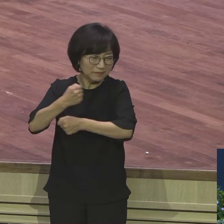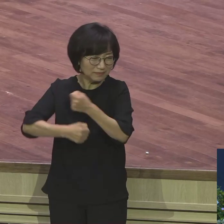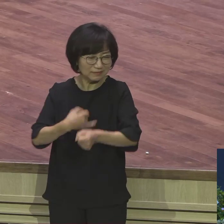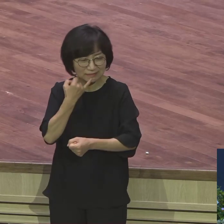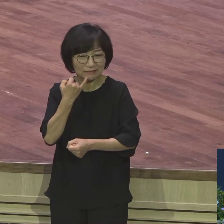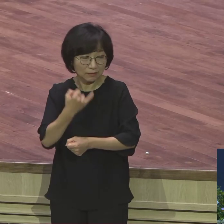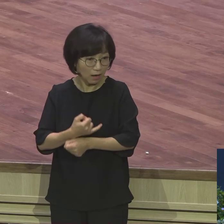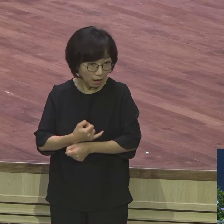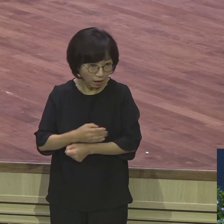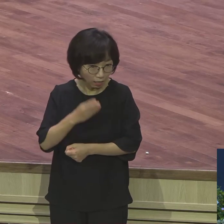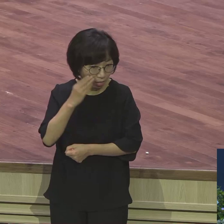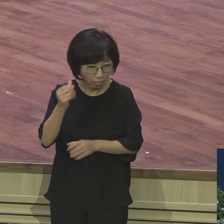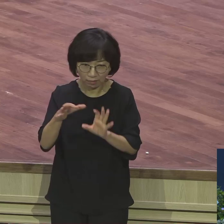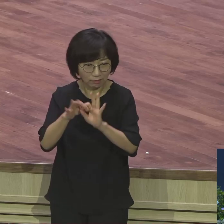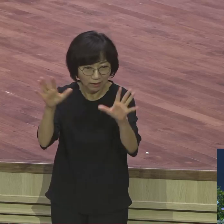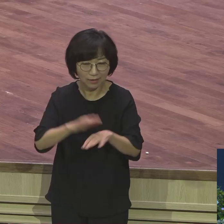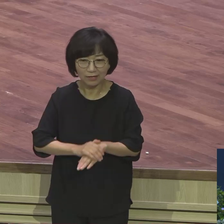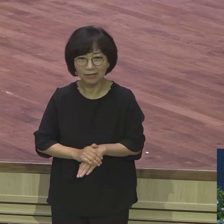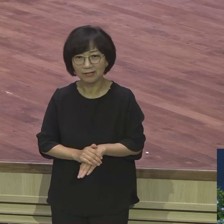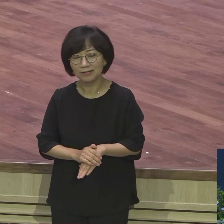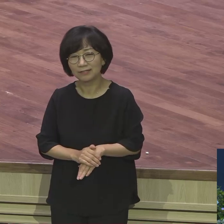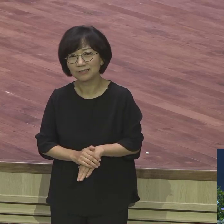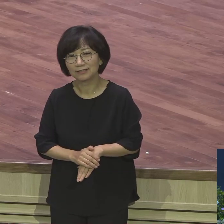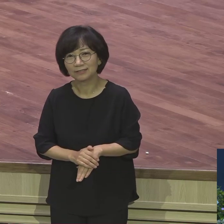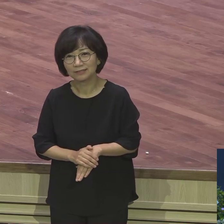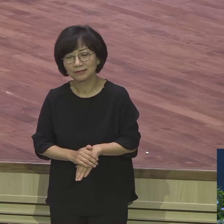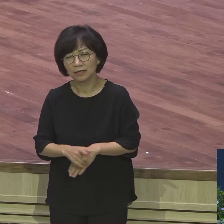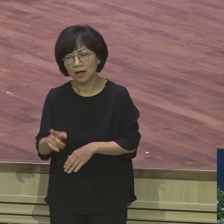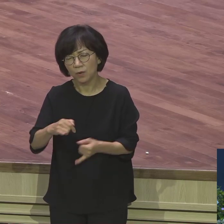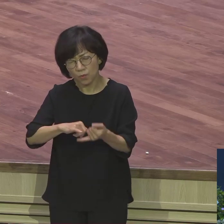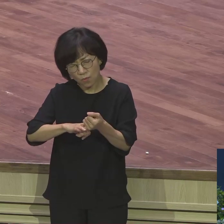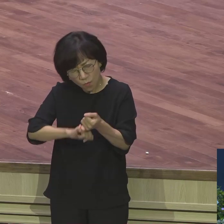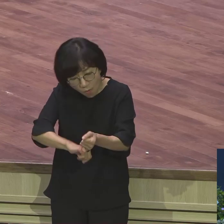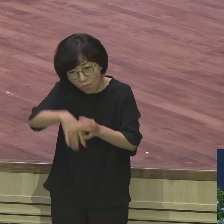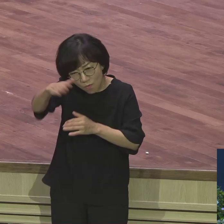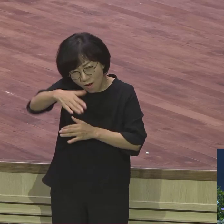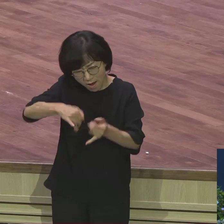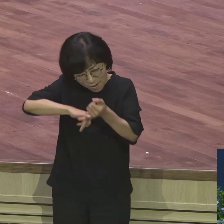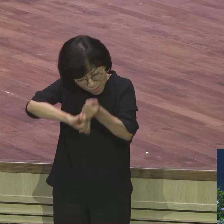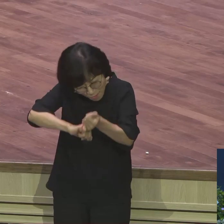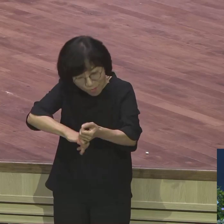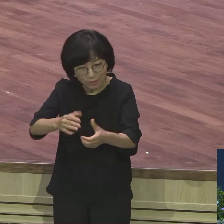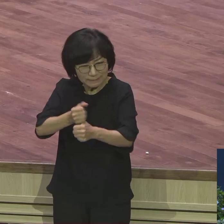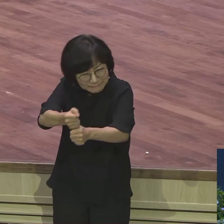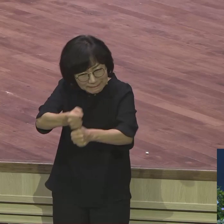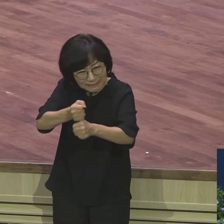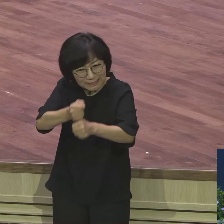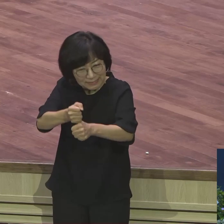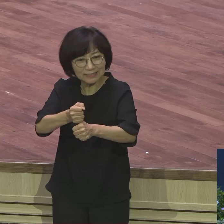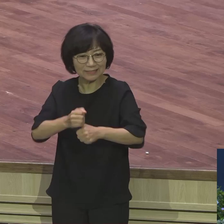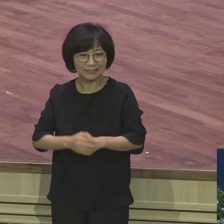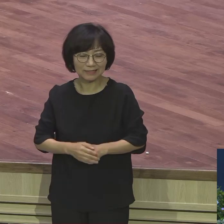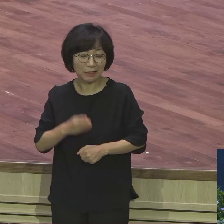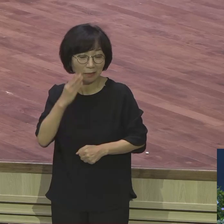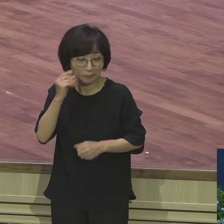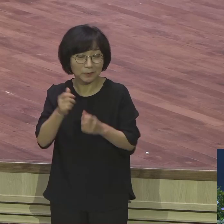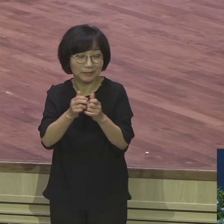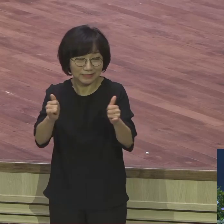하나님 함께한 자 아니 없어서는 안 될 사람 육체를 보면 자기가 먹는 음식을 위해서는 다